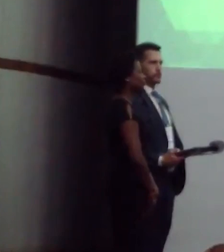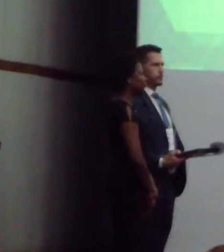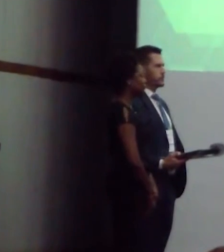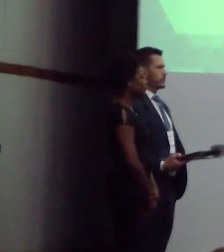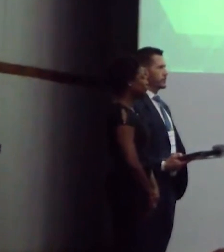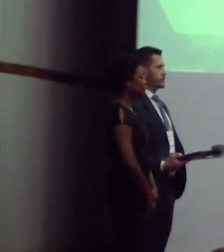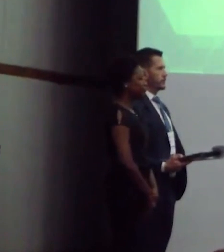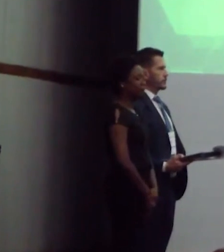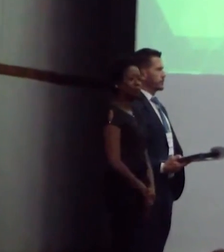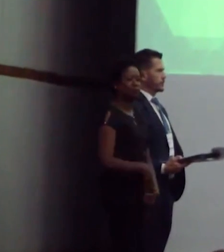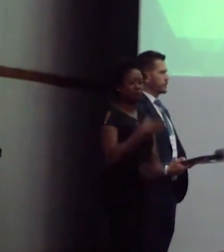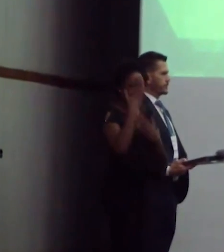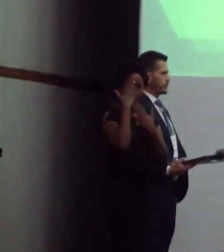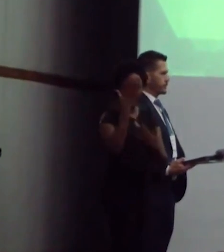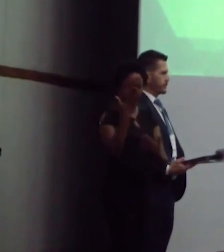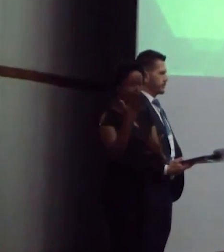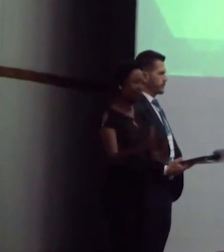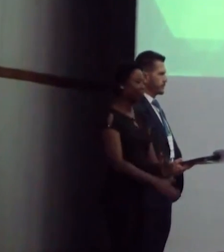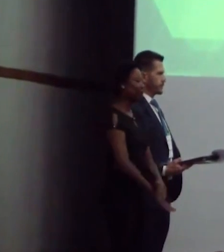Muito obrigado, gente.